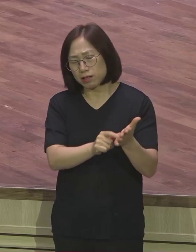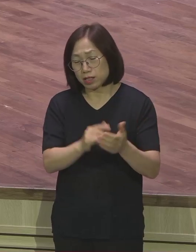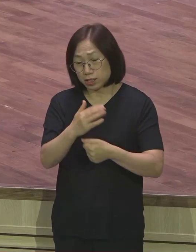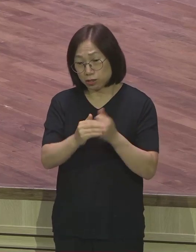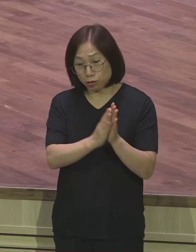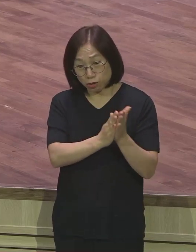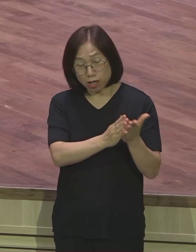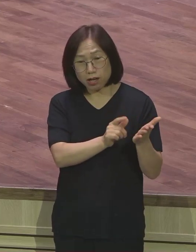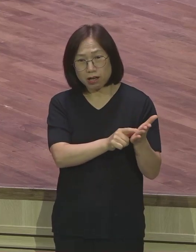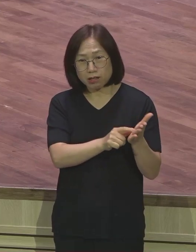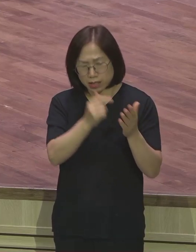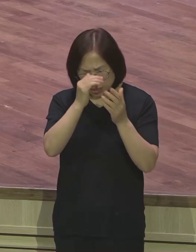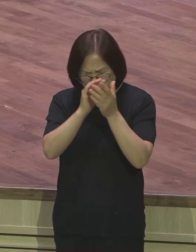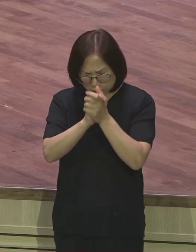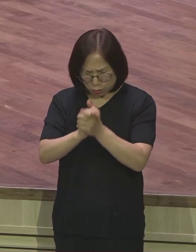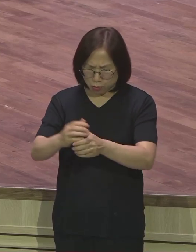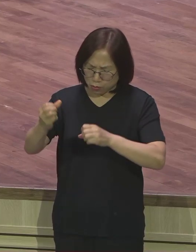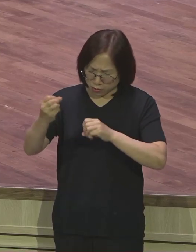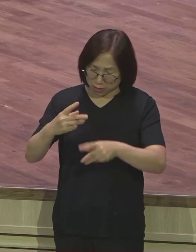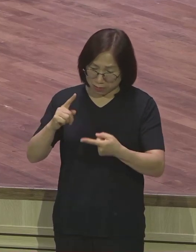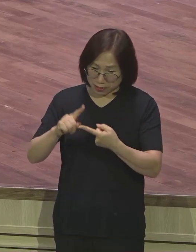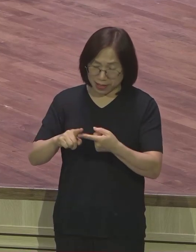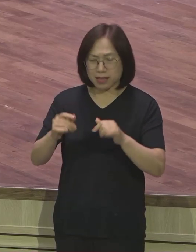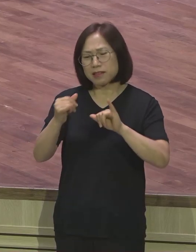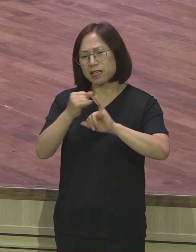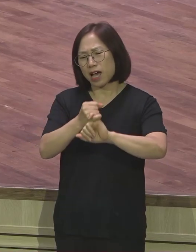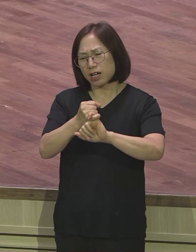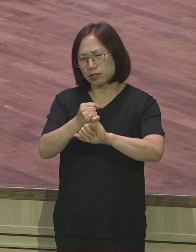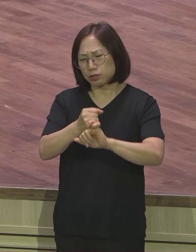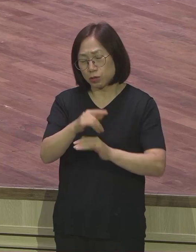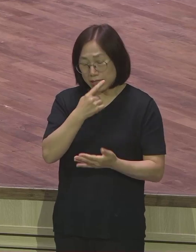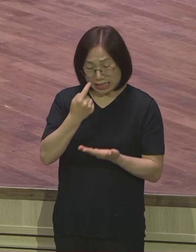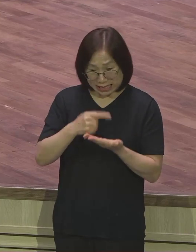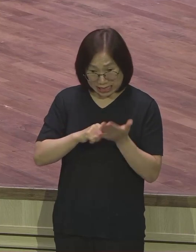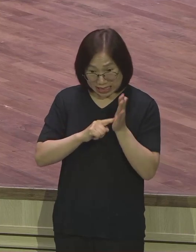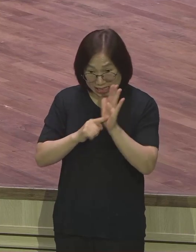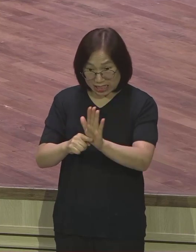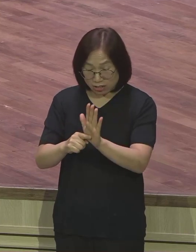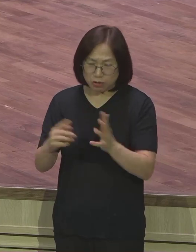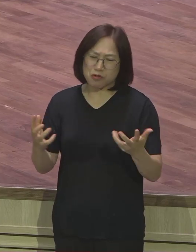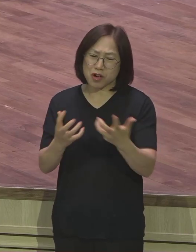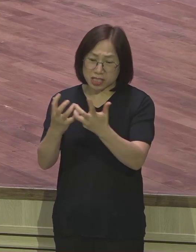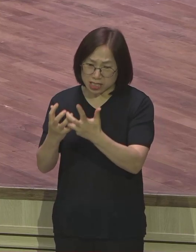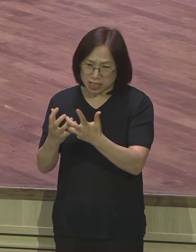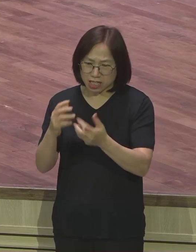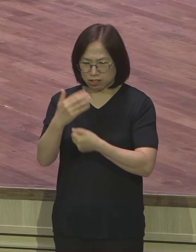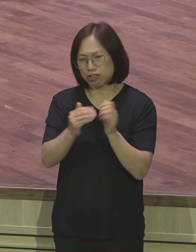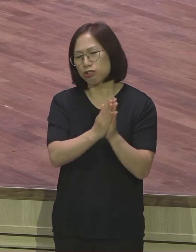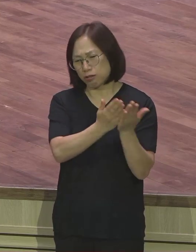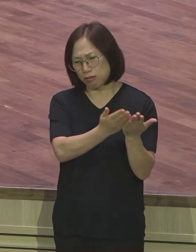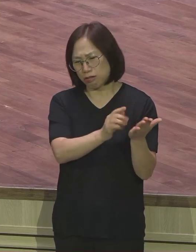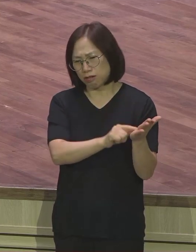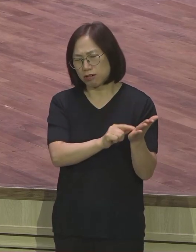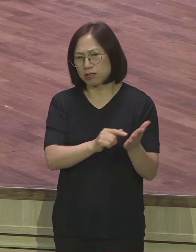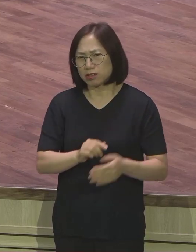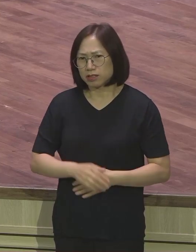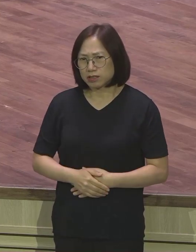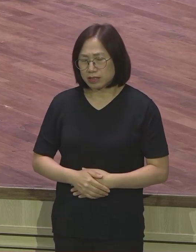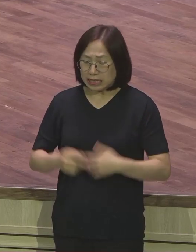기도 응답에 대한 약속과 그 증거들로 가득 차 있습니다. 다니엘이 사자구로에